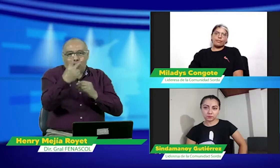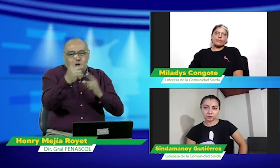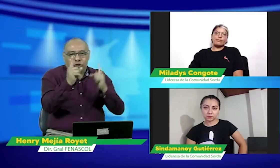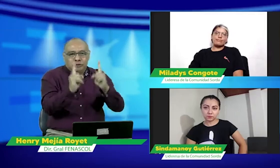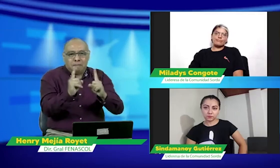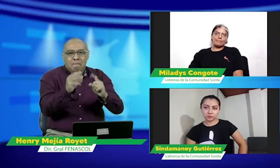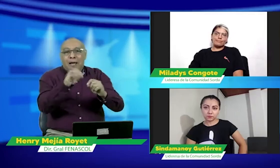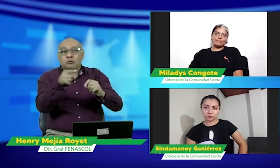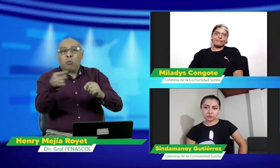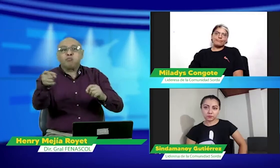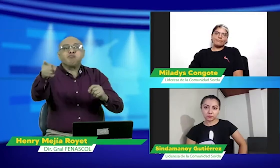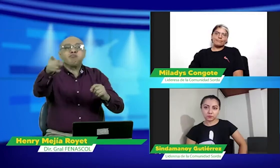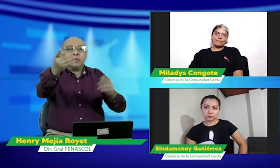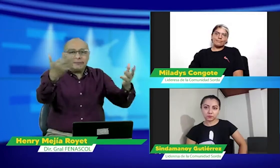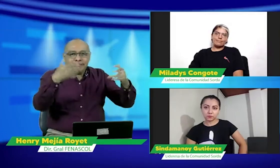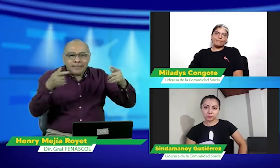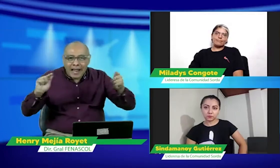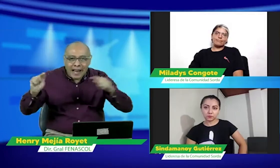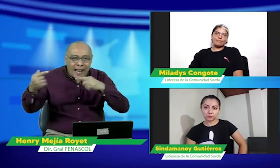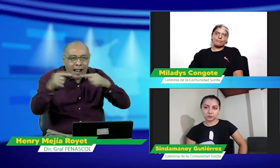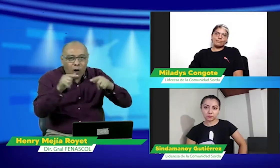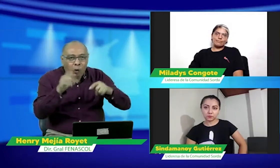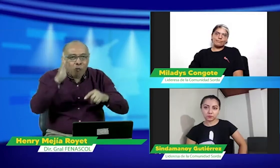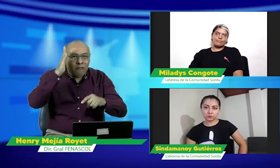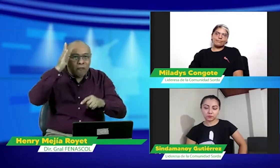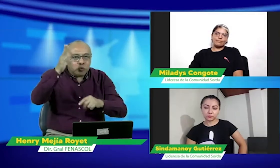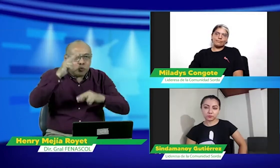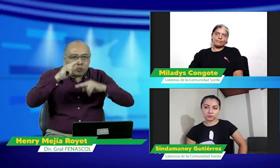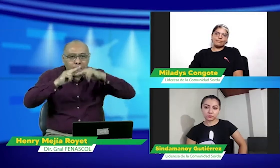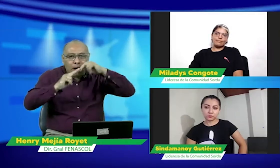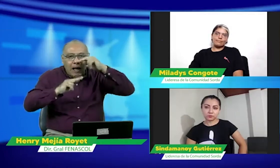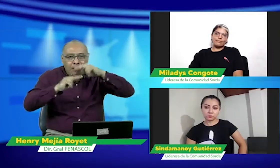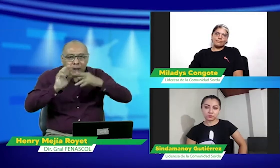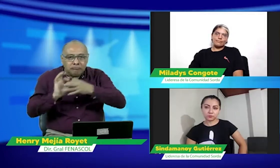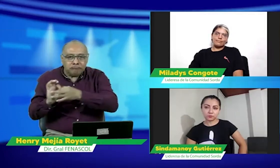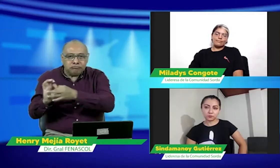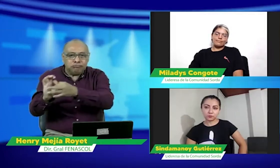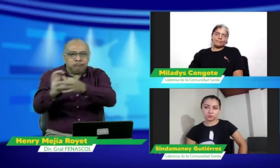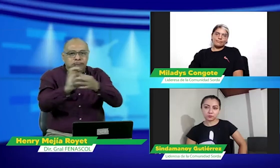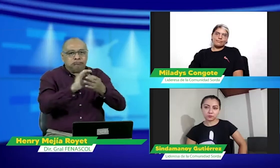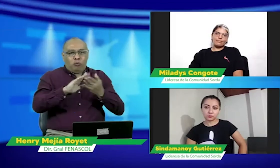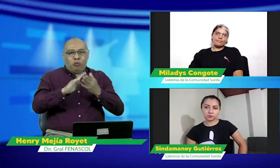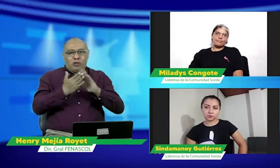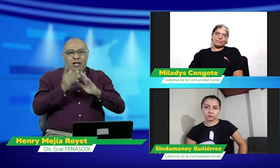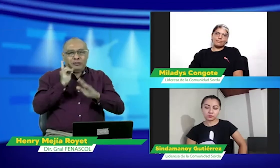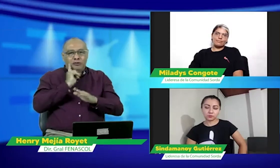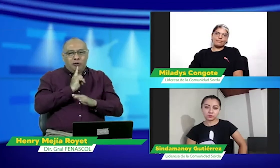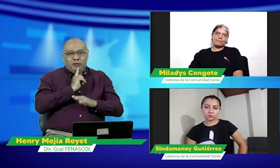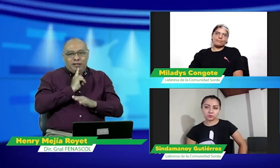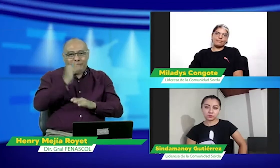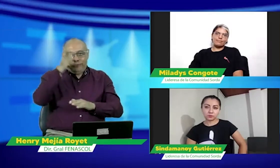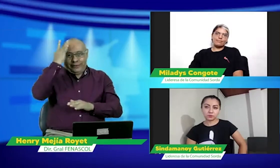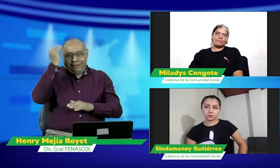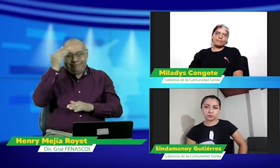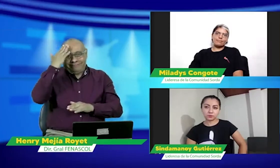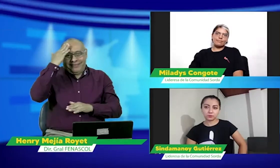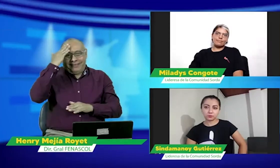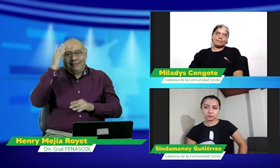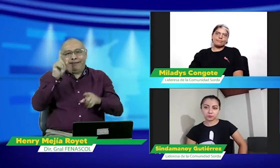continúe con este debate porque no son simplemente ustedes dos sino muchísimas más personas que desean construir este